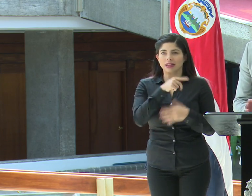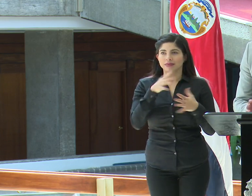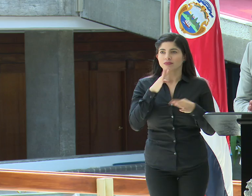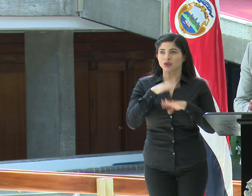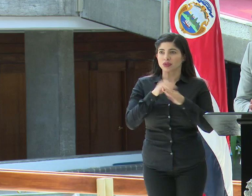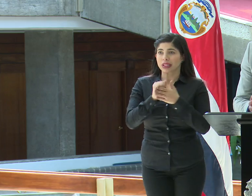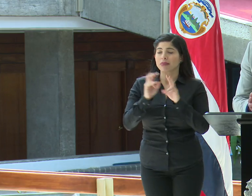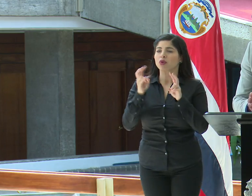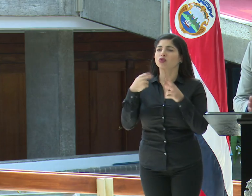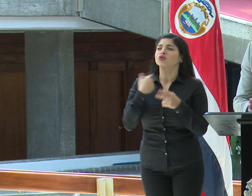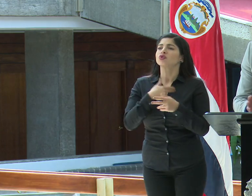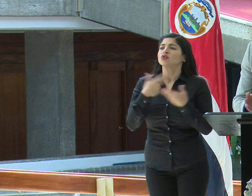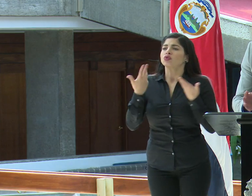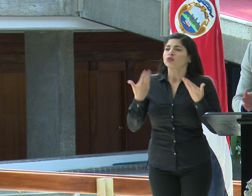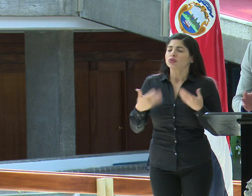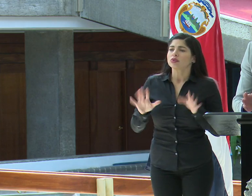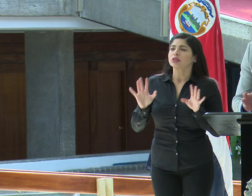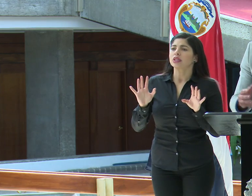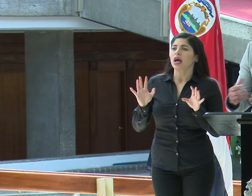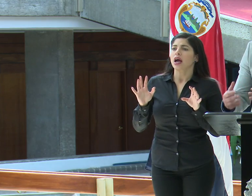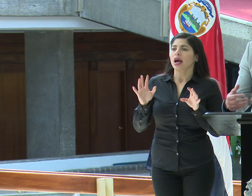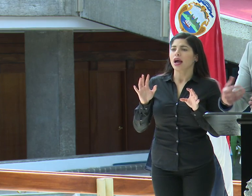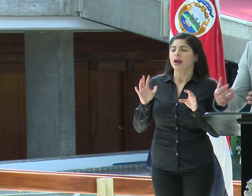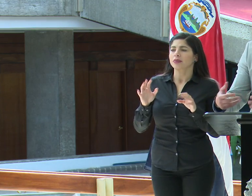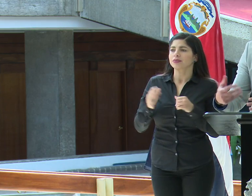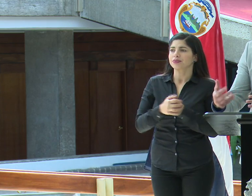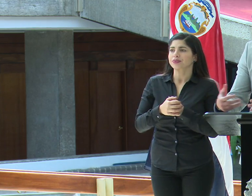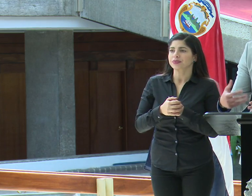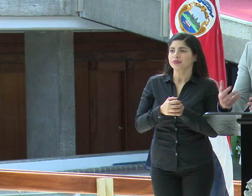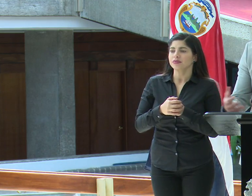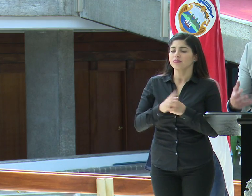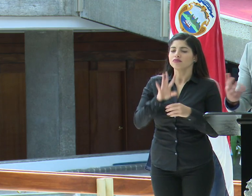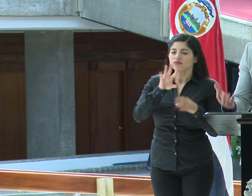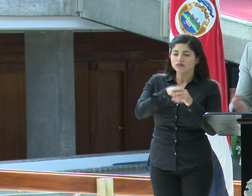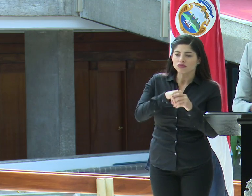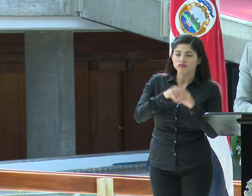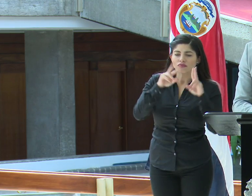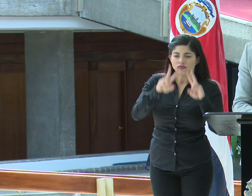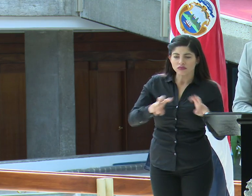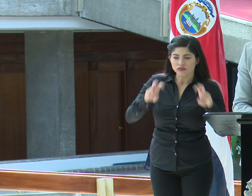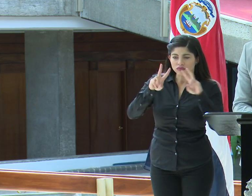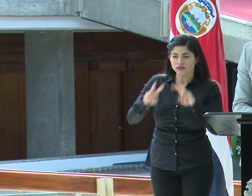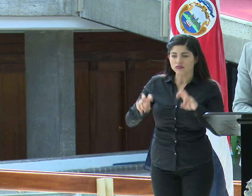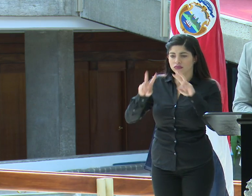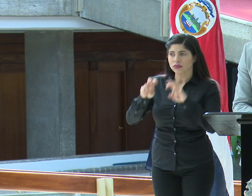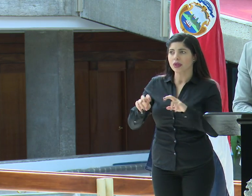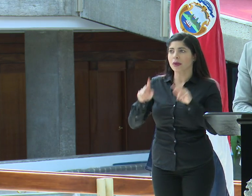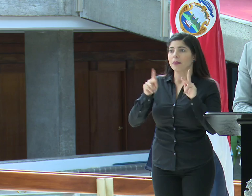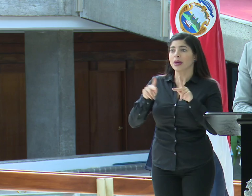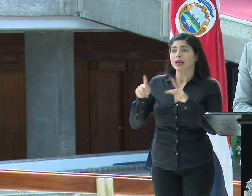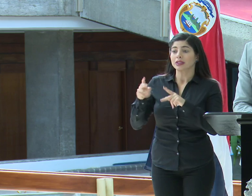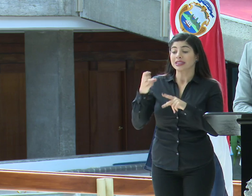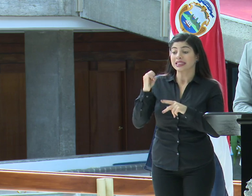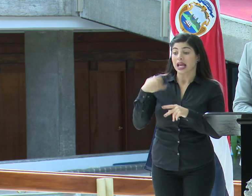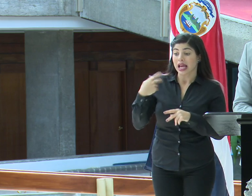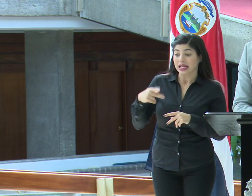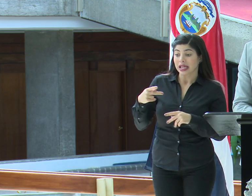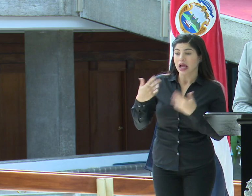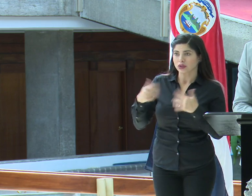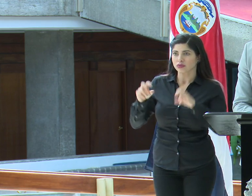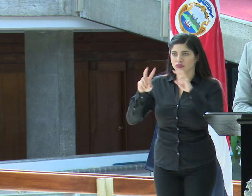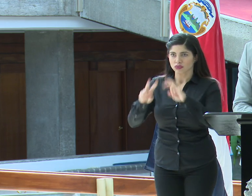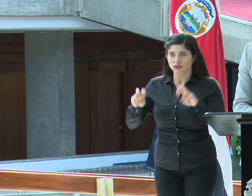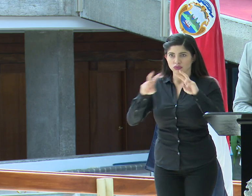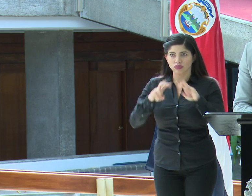en donde hemos estado haciendo una incluso intervención de tamizaje de personas que tengan factores de riesgo,